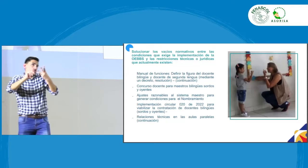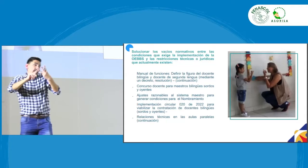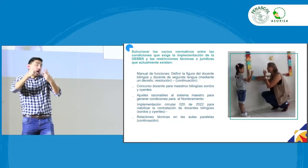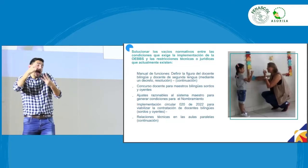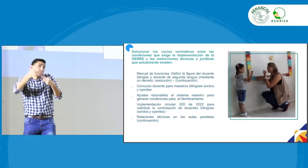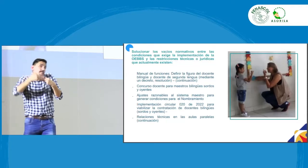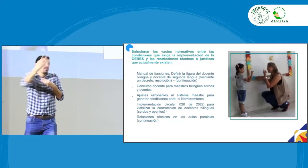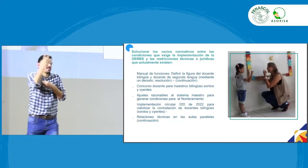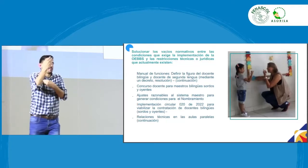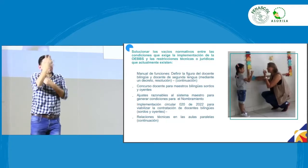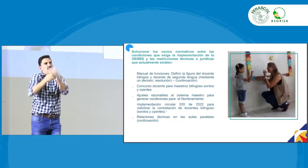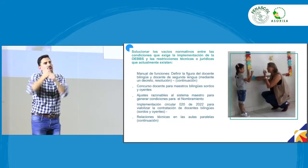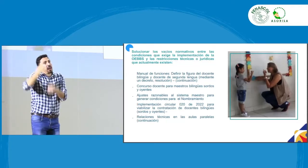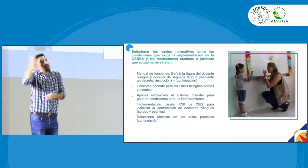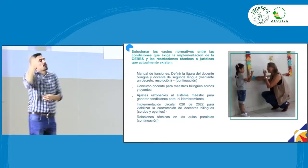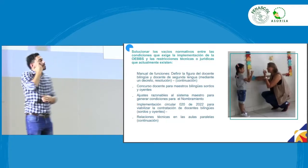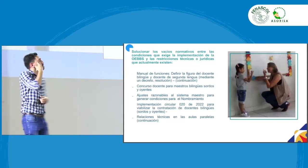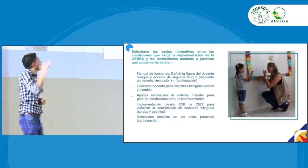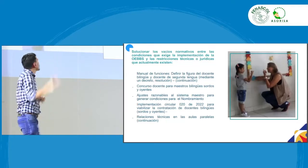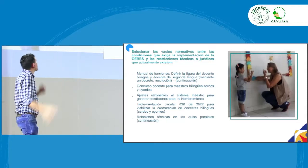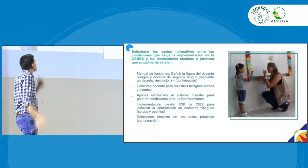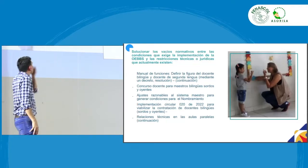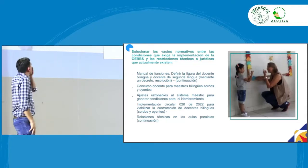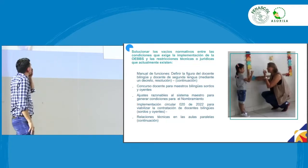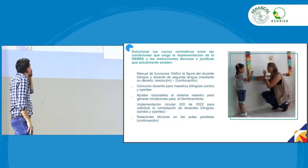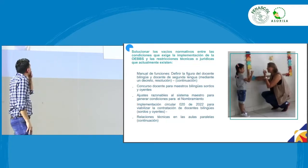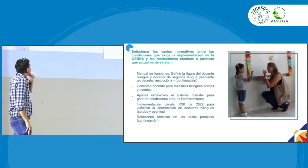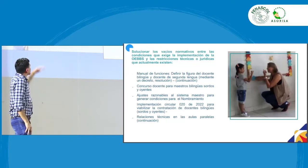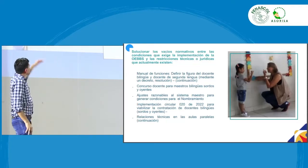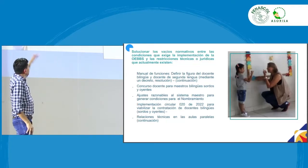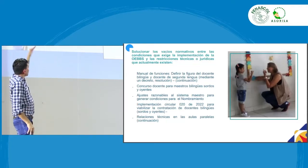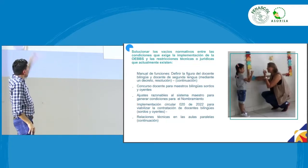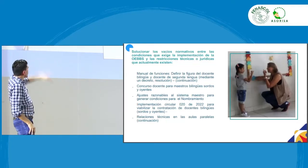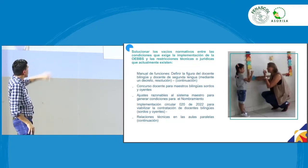ajustes razonables, pues que es el reto dentro de estos cuatro años.